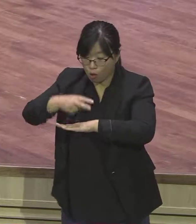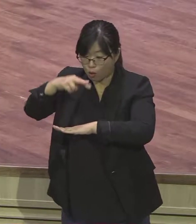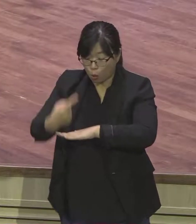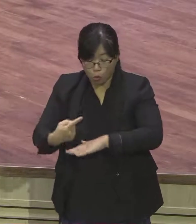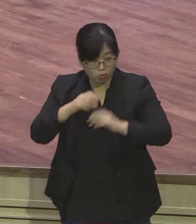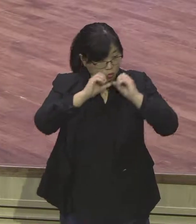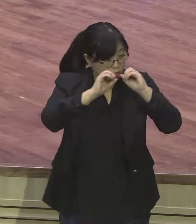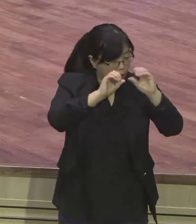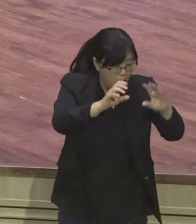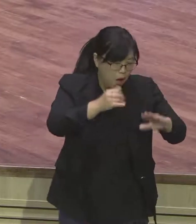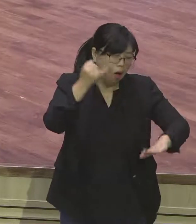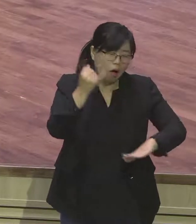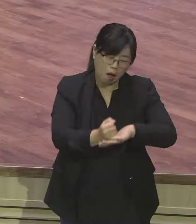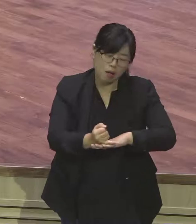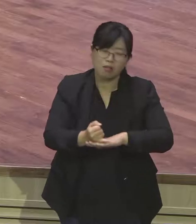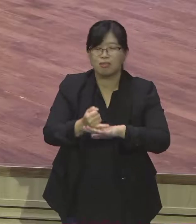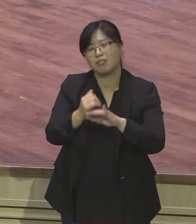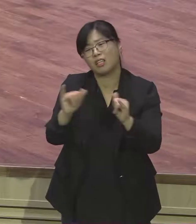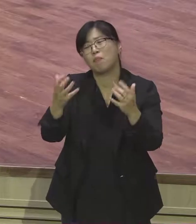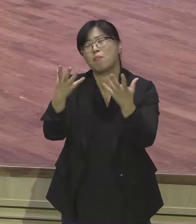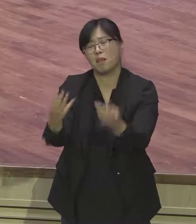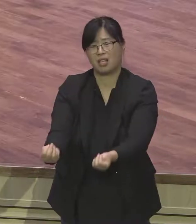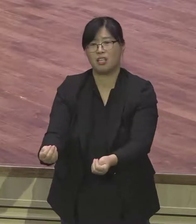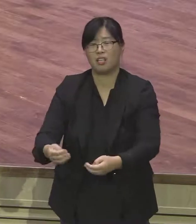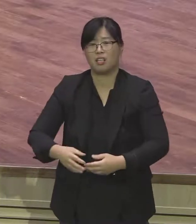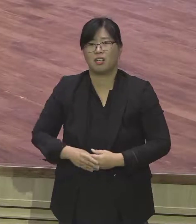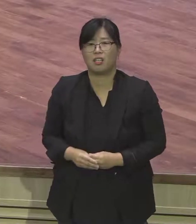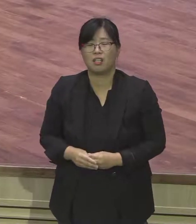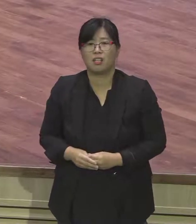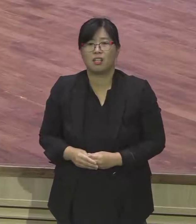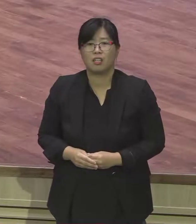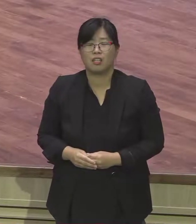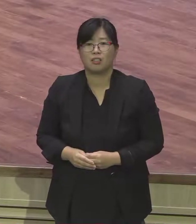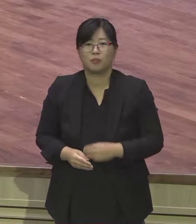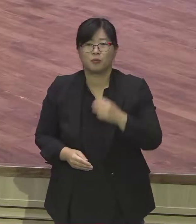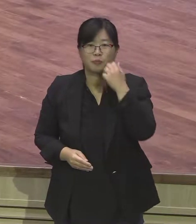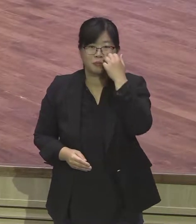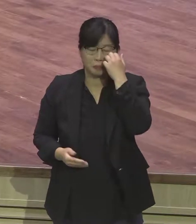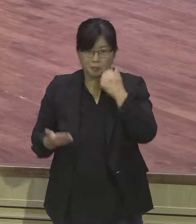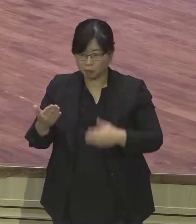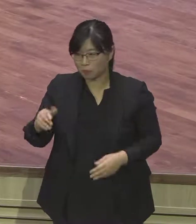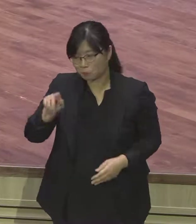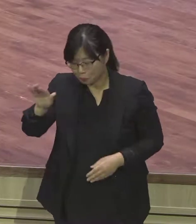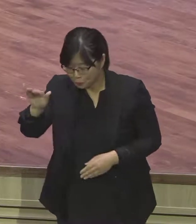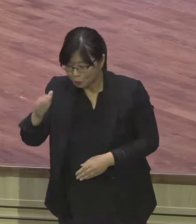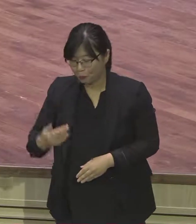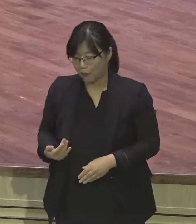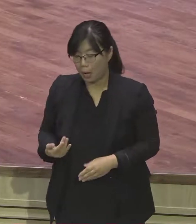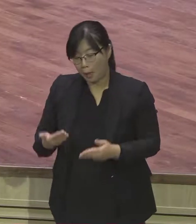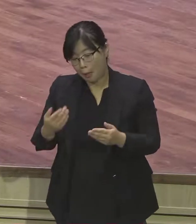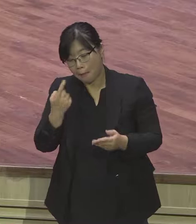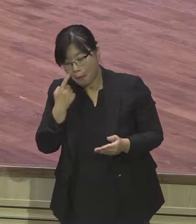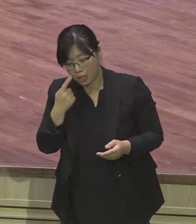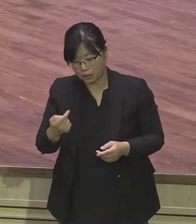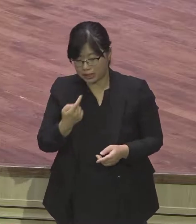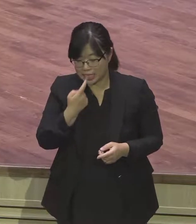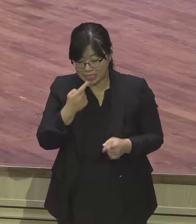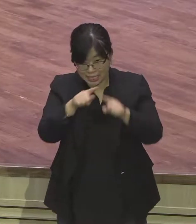아시겠어요? 종이 한 장 줘서 이분 예수님께 만드세요. 영전 메시지 못하는 목사가 지구촌에